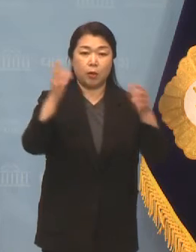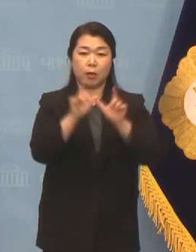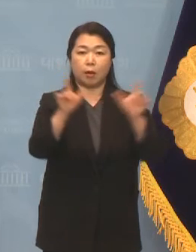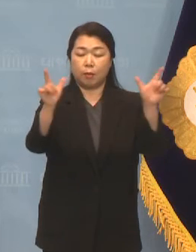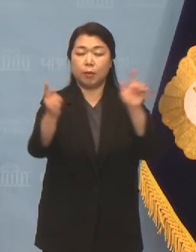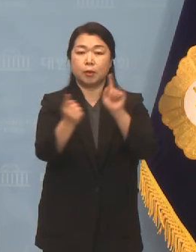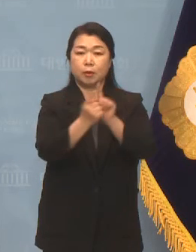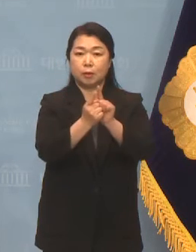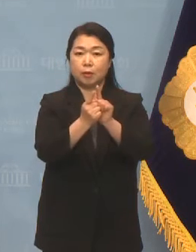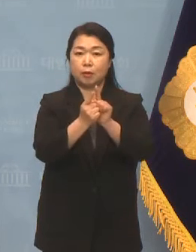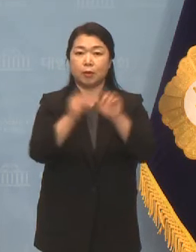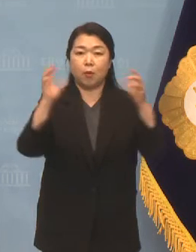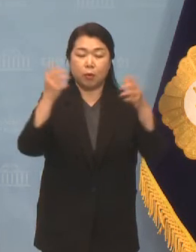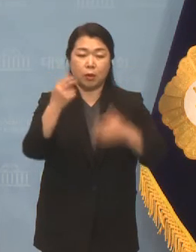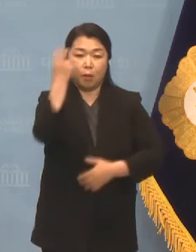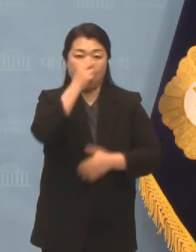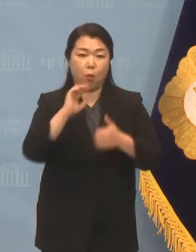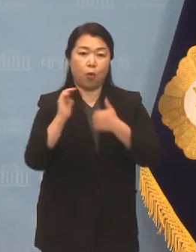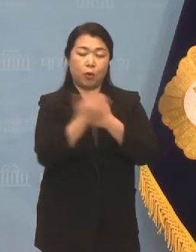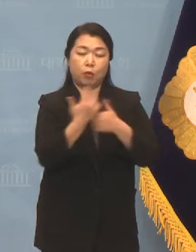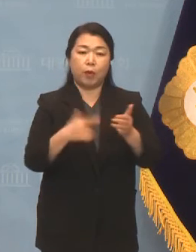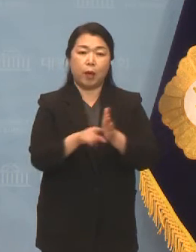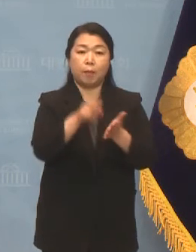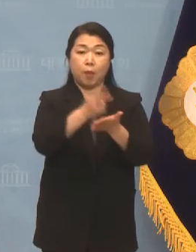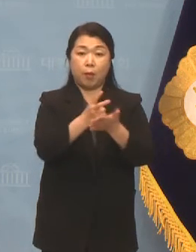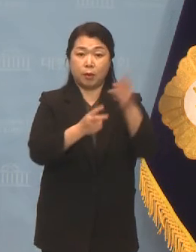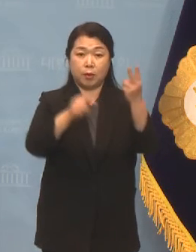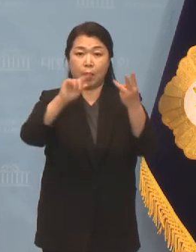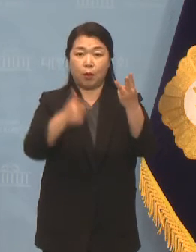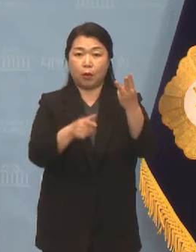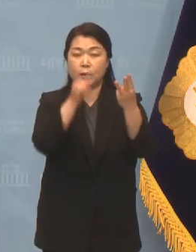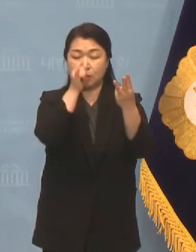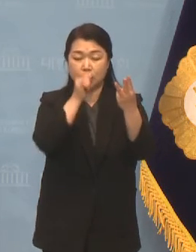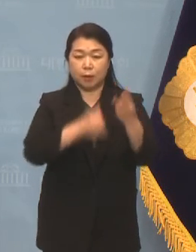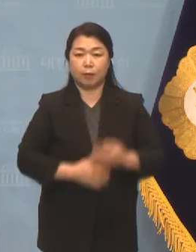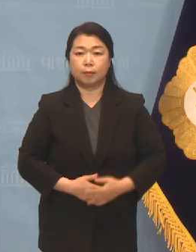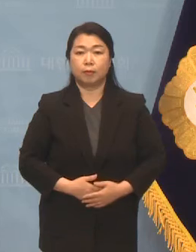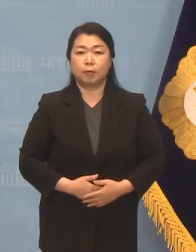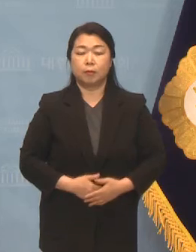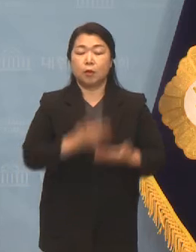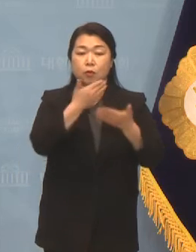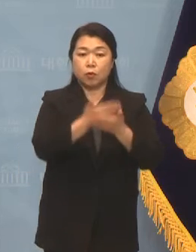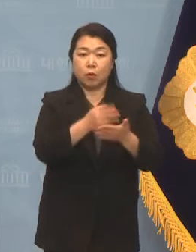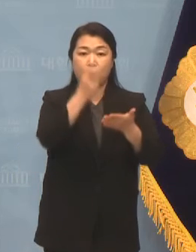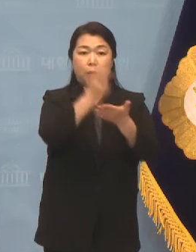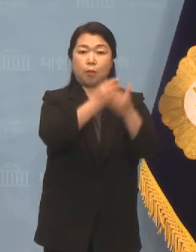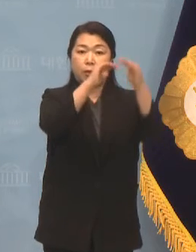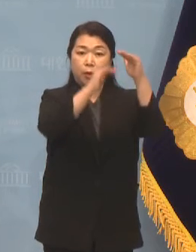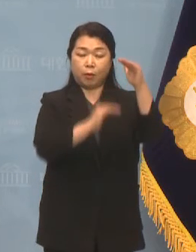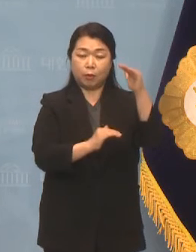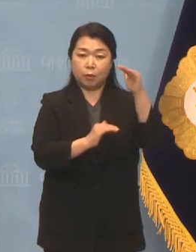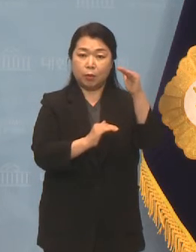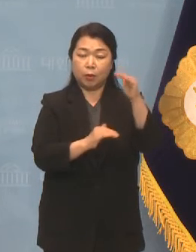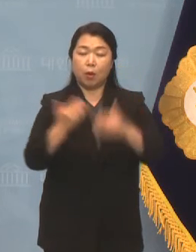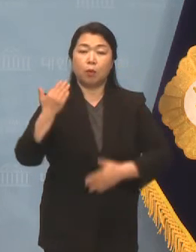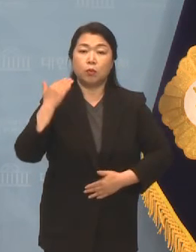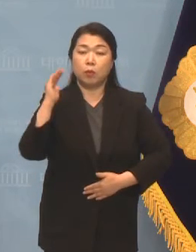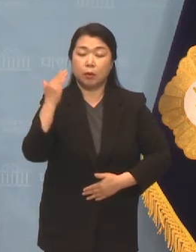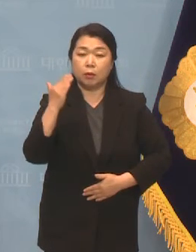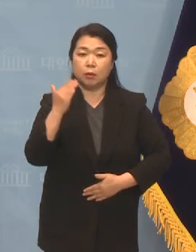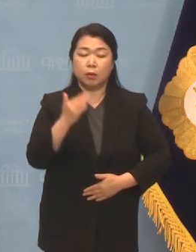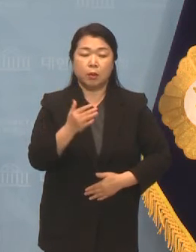맞이하여 어린이 보호를 위한 법안이 3건이 발의되었습니다. 주요 법안으로 최근